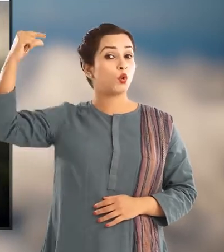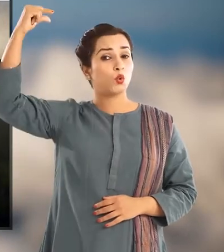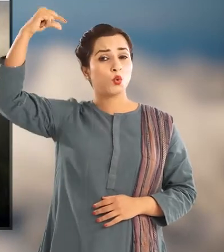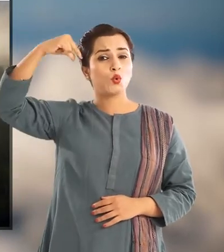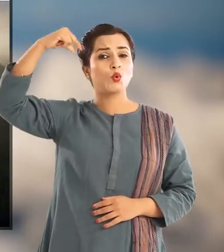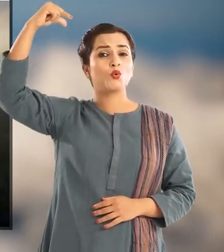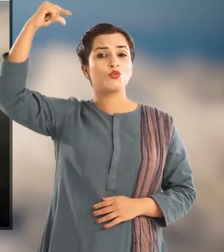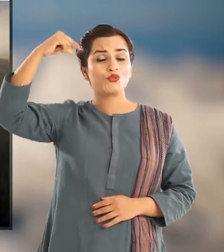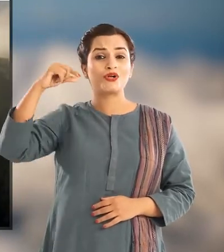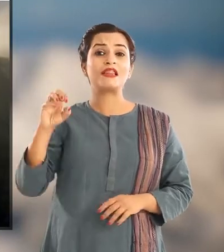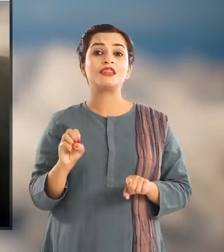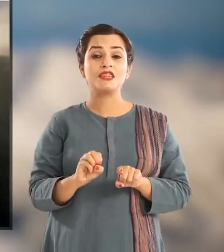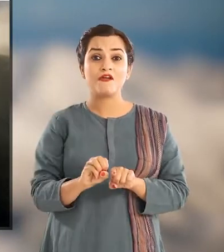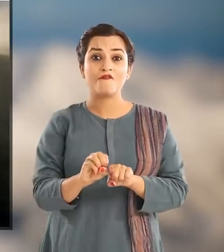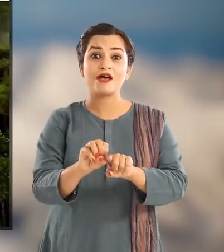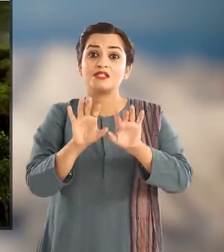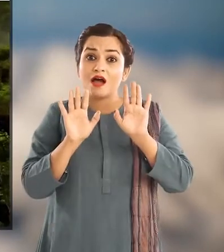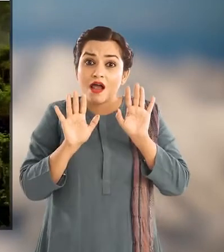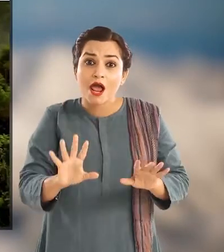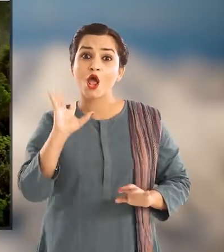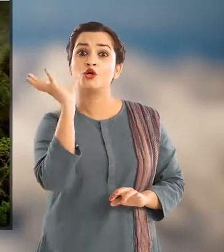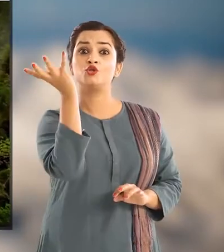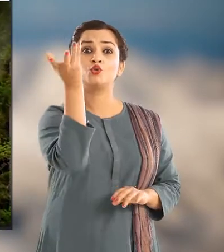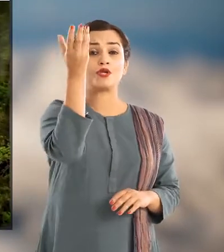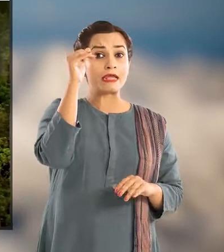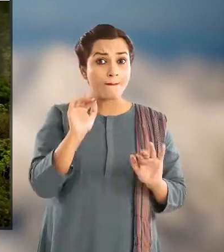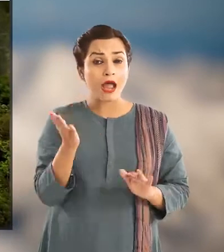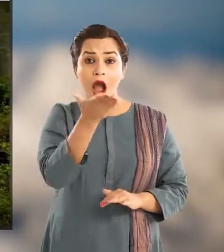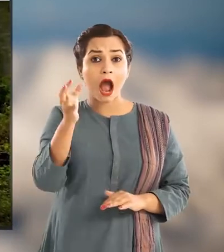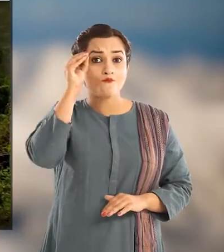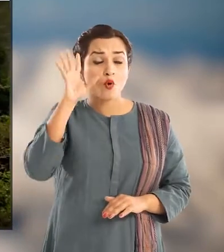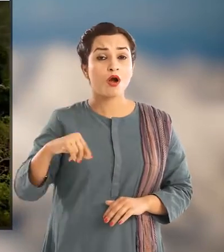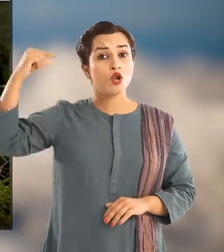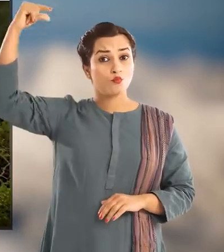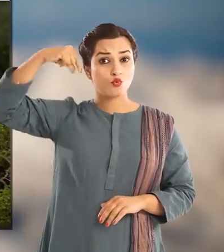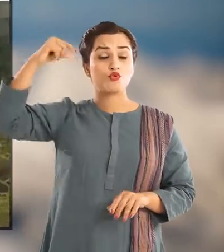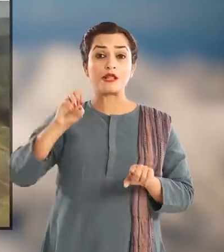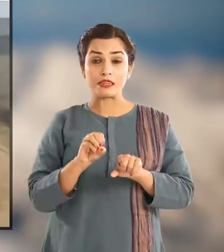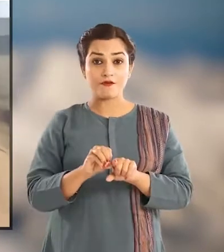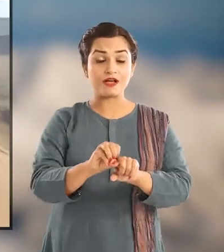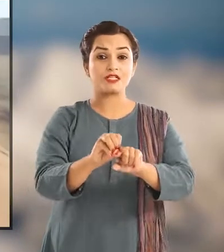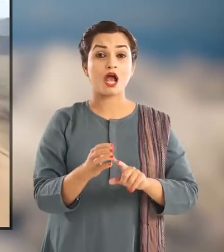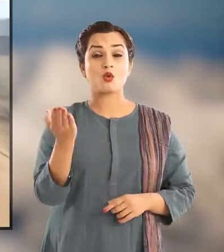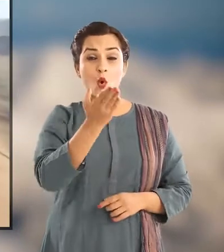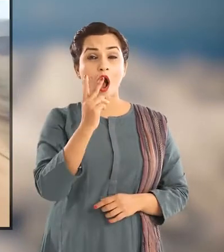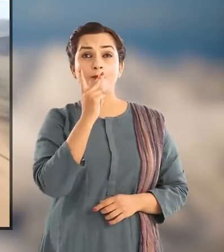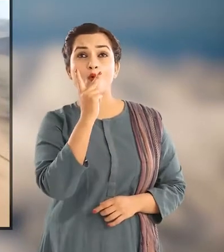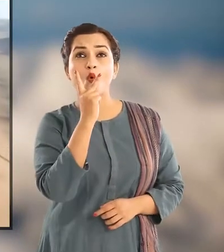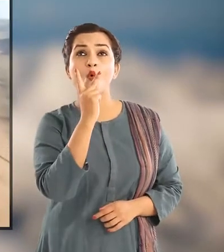नैचरल यानी गुद्रती वसाइल मौजूद हैं इन गुद्रती वसाइल को अगर घौर से